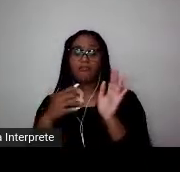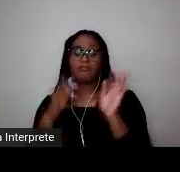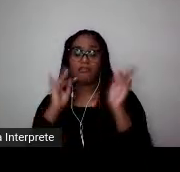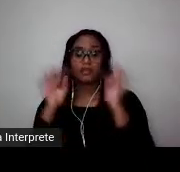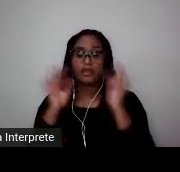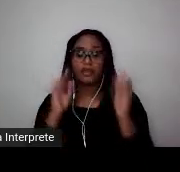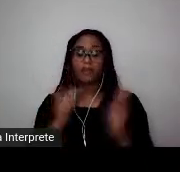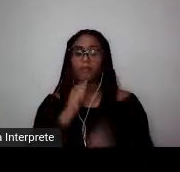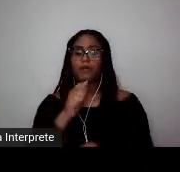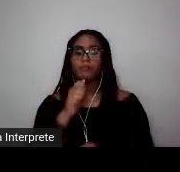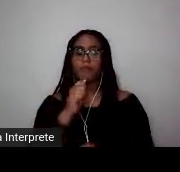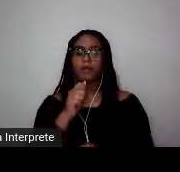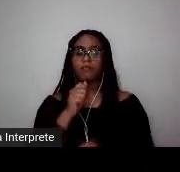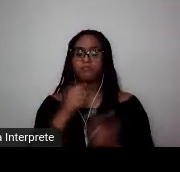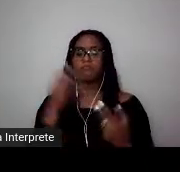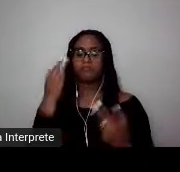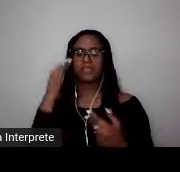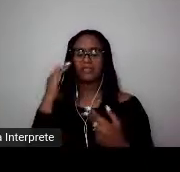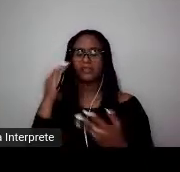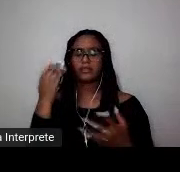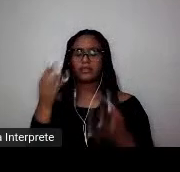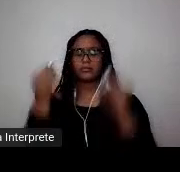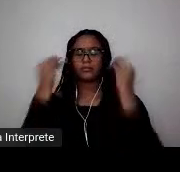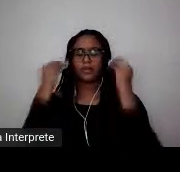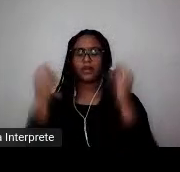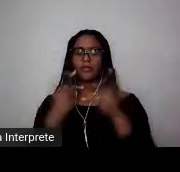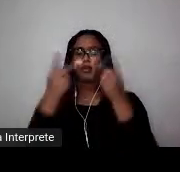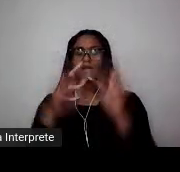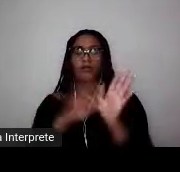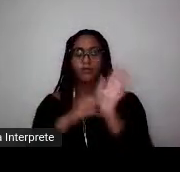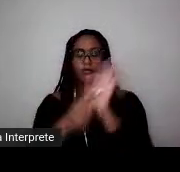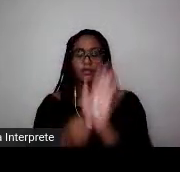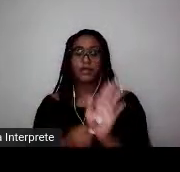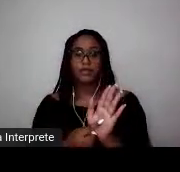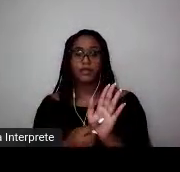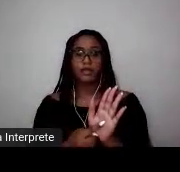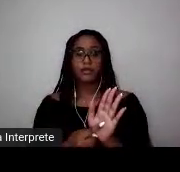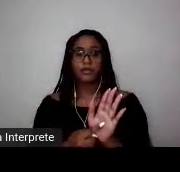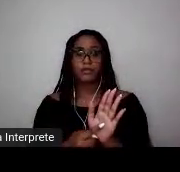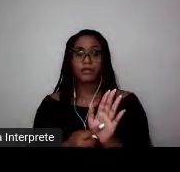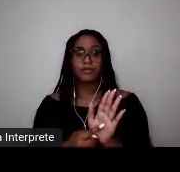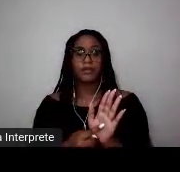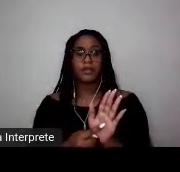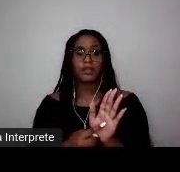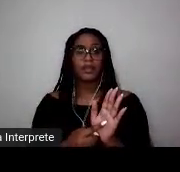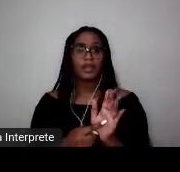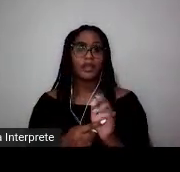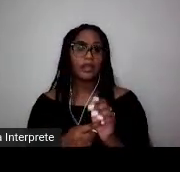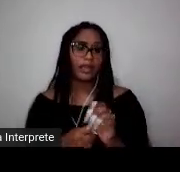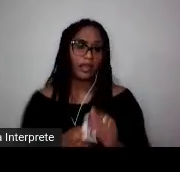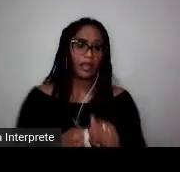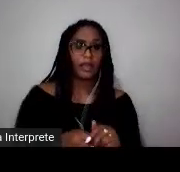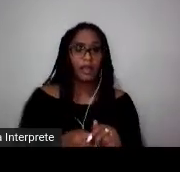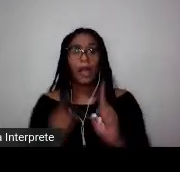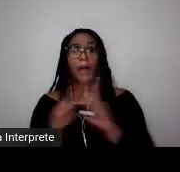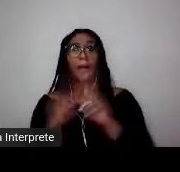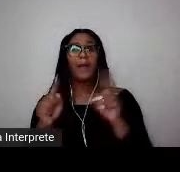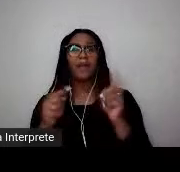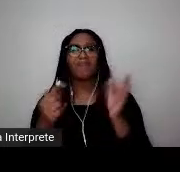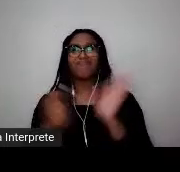eu não disse, mas acho que esse é um espaço onde eu posso anunciar, hoje, que penso o futebol de mulheres